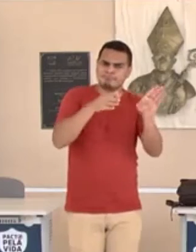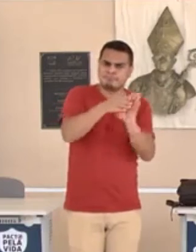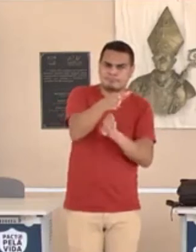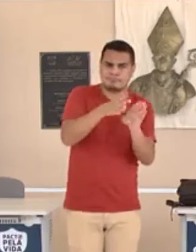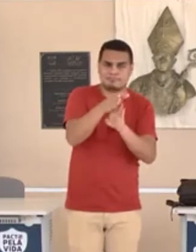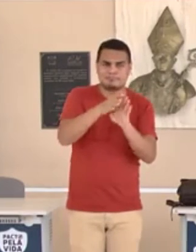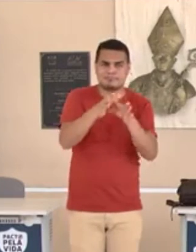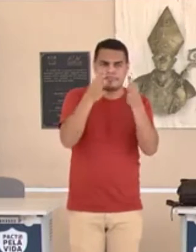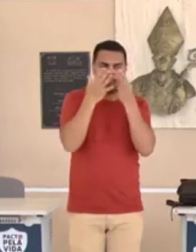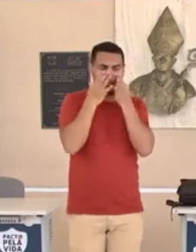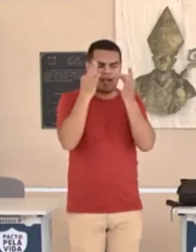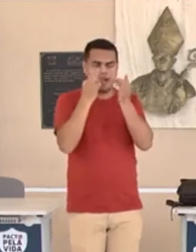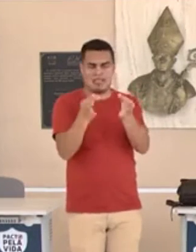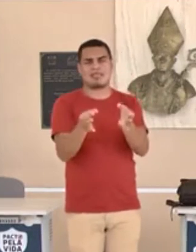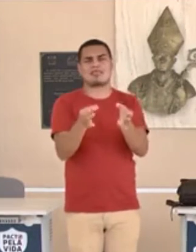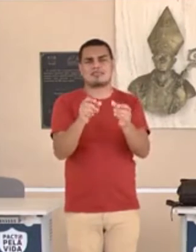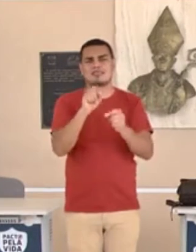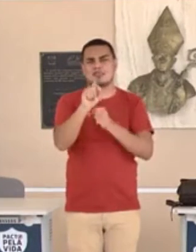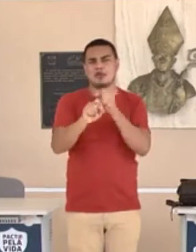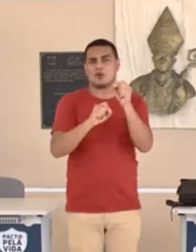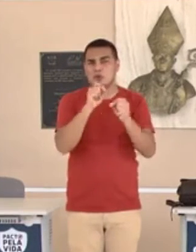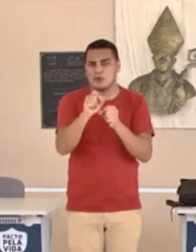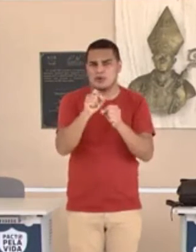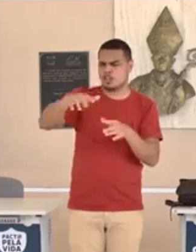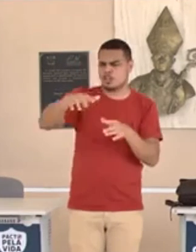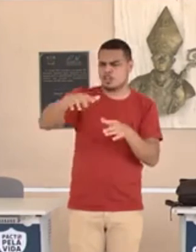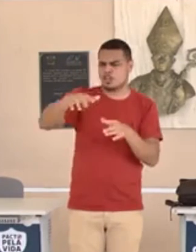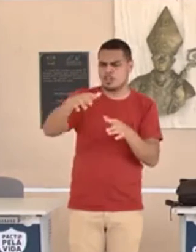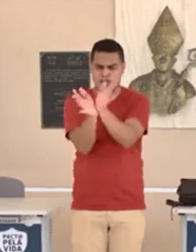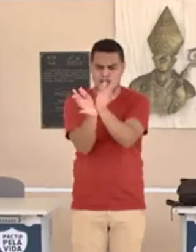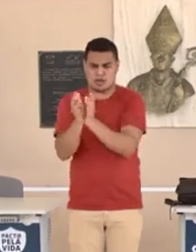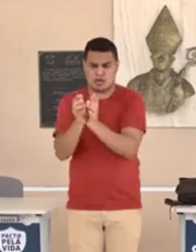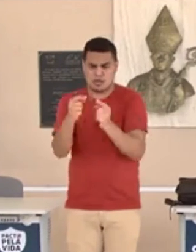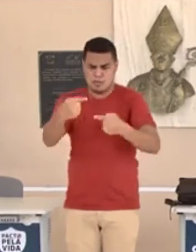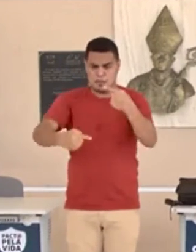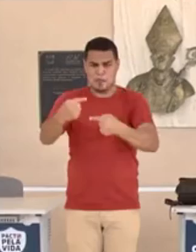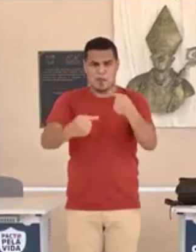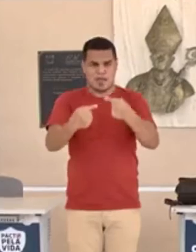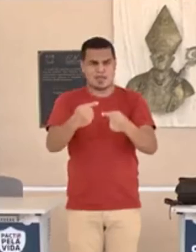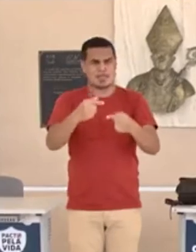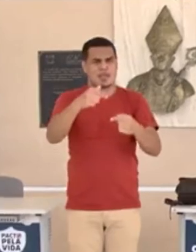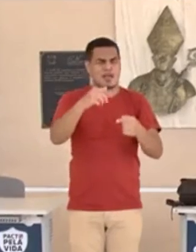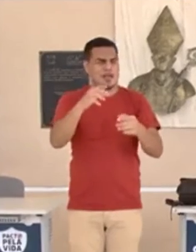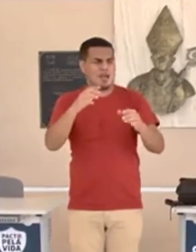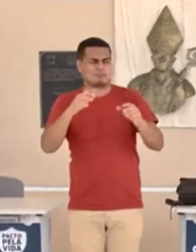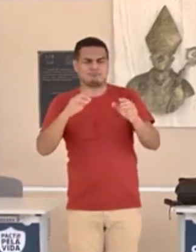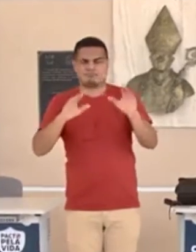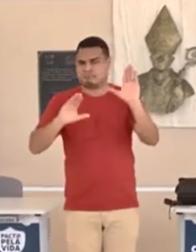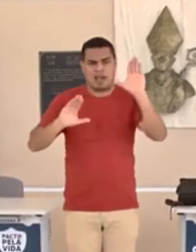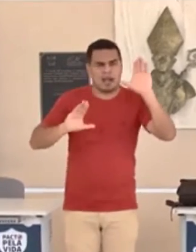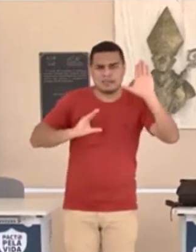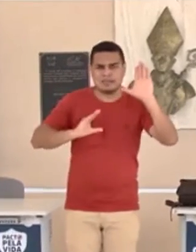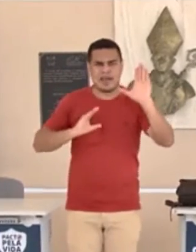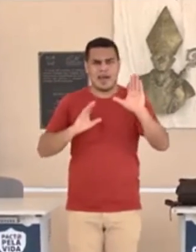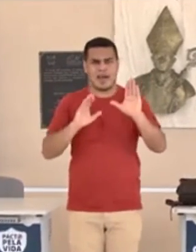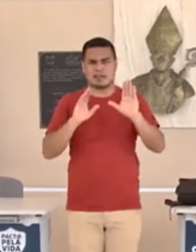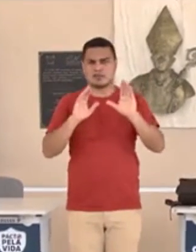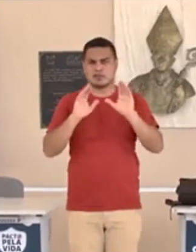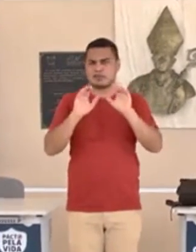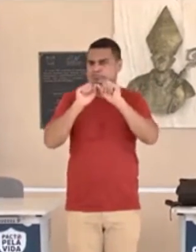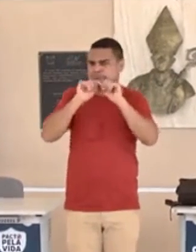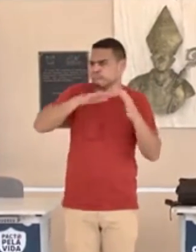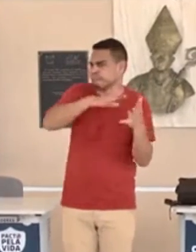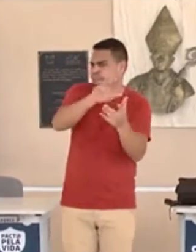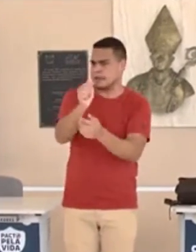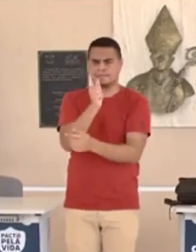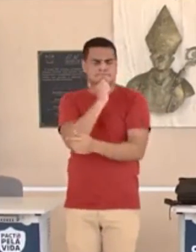Chama a atenção de todos os partidos, de todos os candidatos, que a pandemia não acabou e que